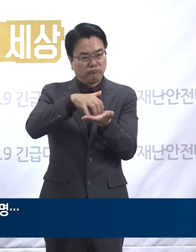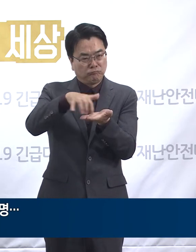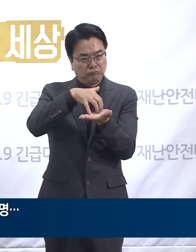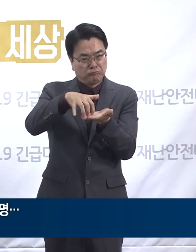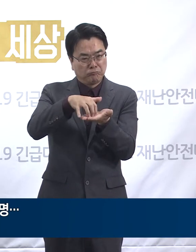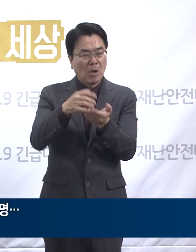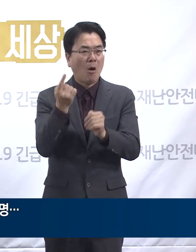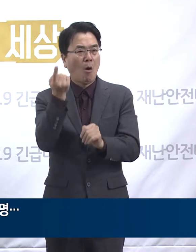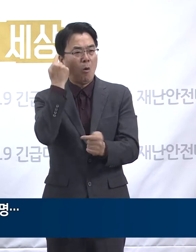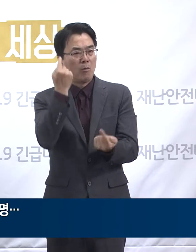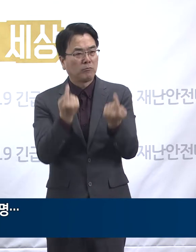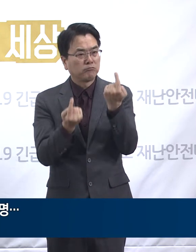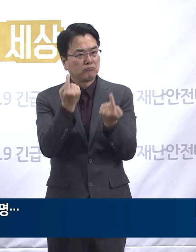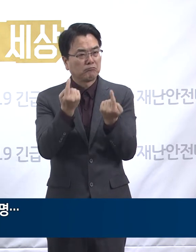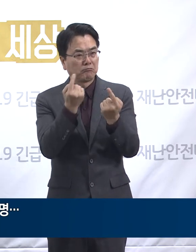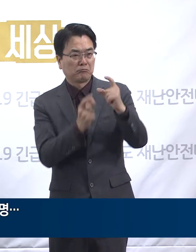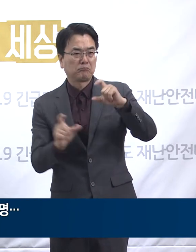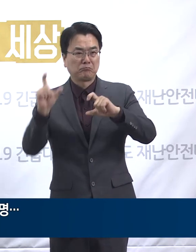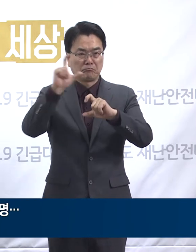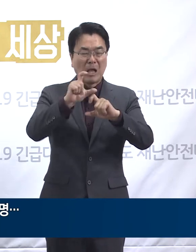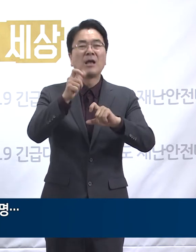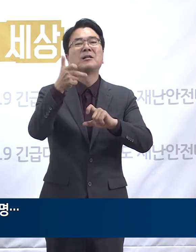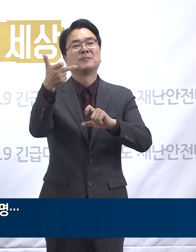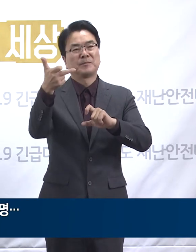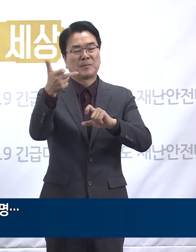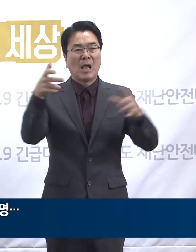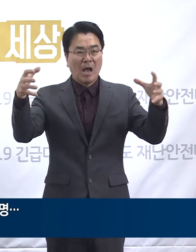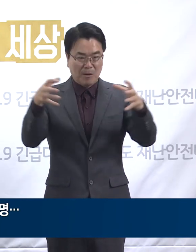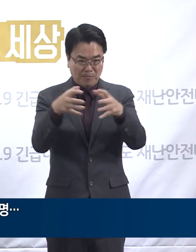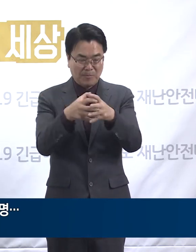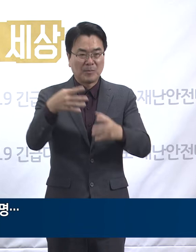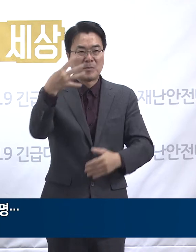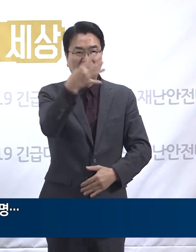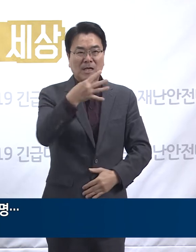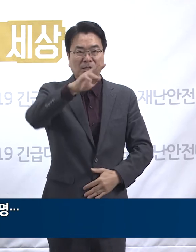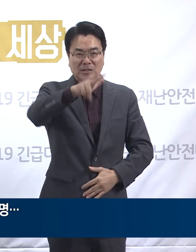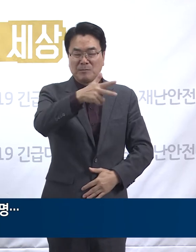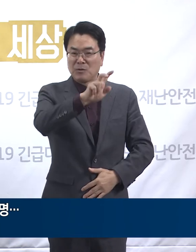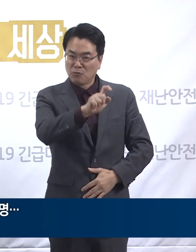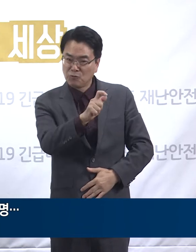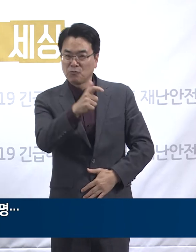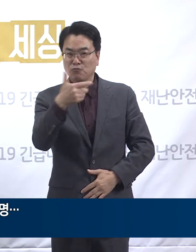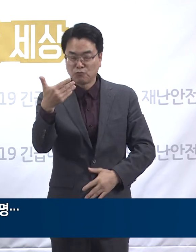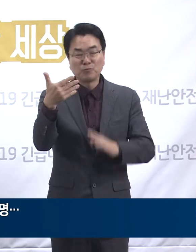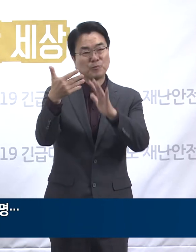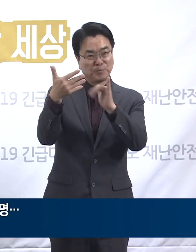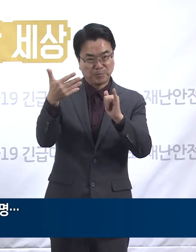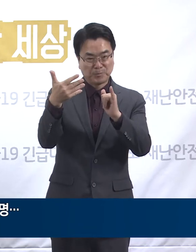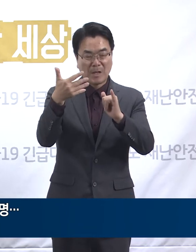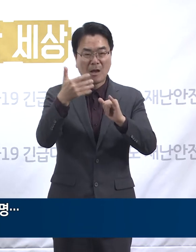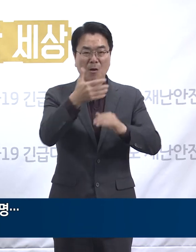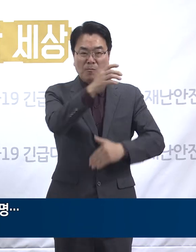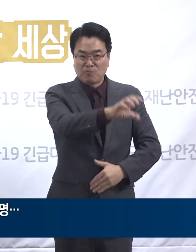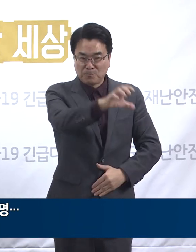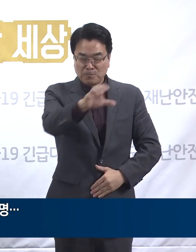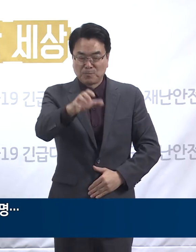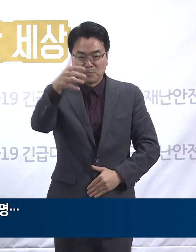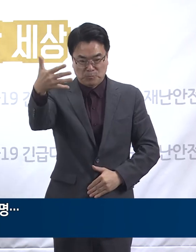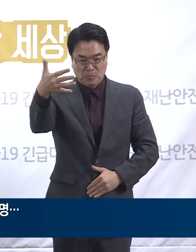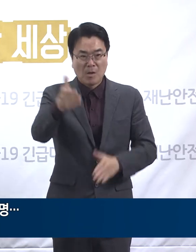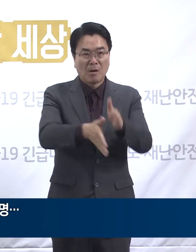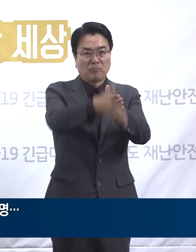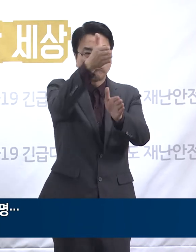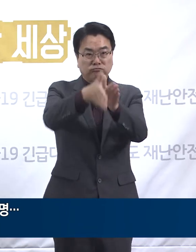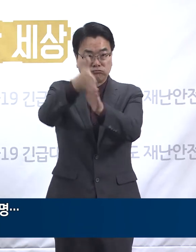전일 오전 0시 대비 17명 증가한 총 4,769명으로 도내 9개 시군에서 확진자가 발생했습니다.